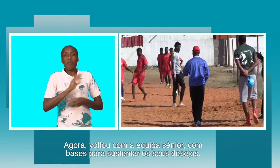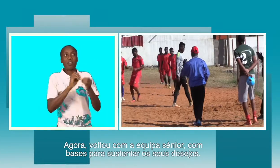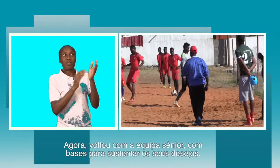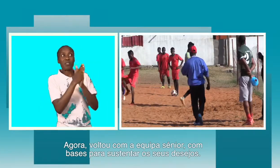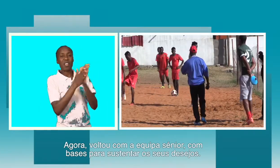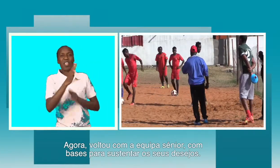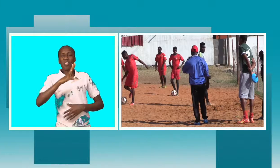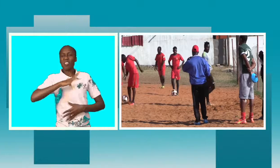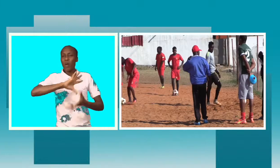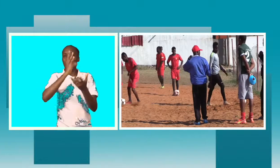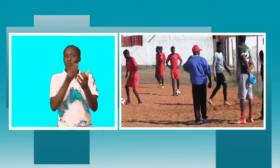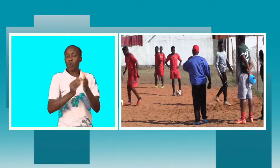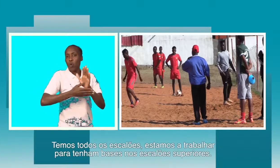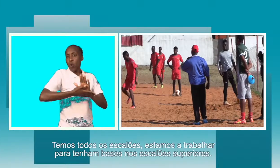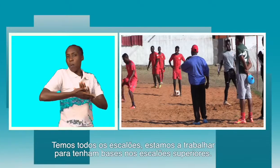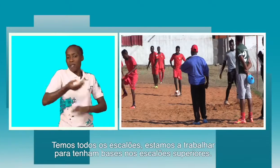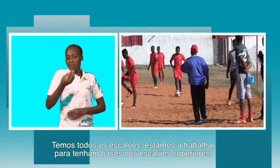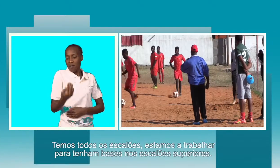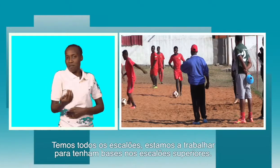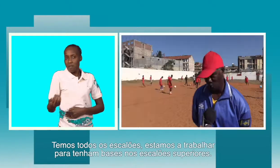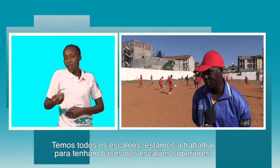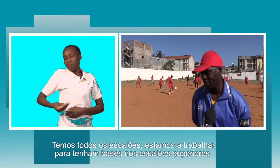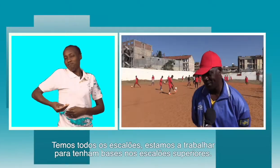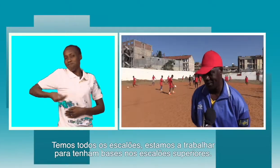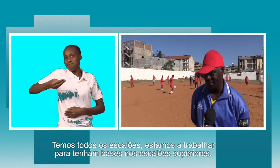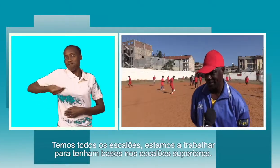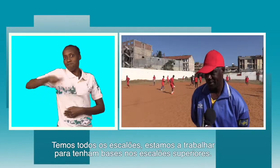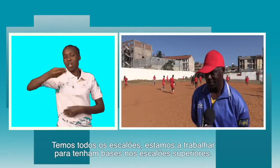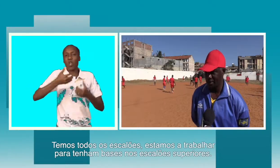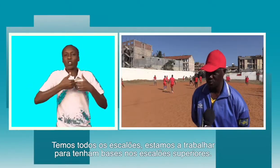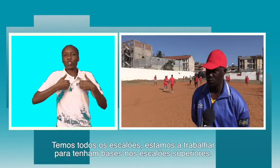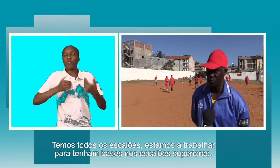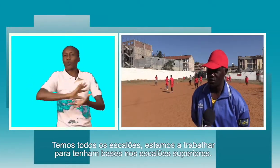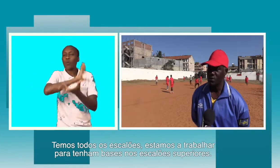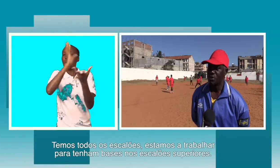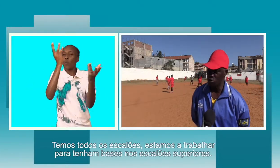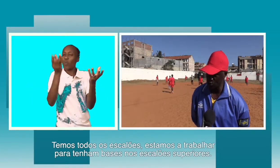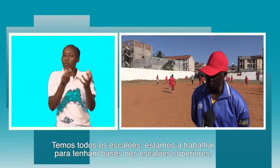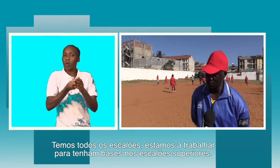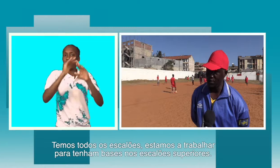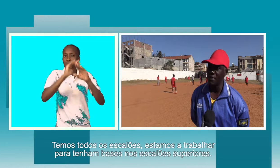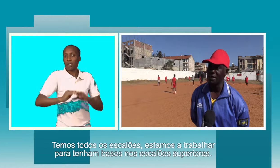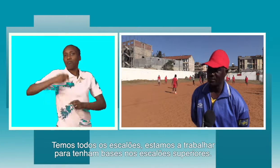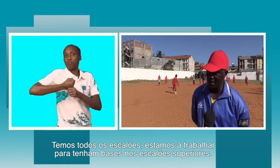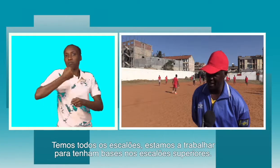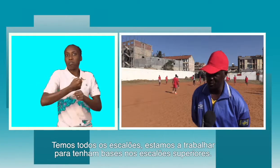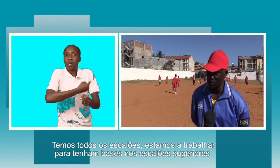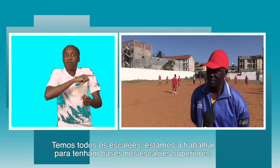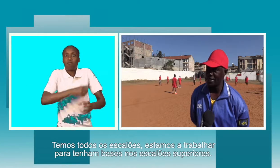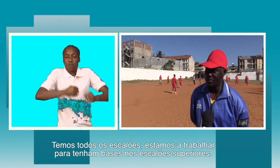desejos e a sua ambição. Temos quase todos os escalões, a partir de junho até infantis. Temos todos, mas todos temos a trabalharmos, em